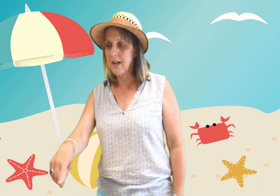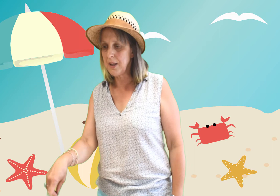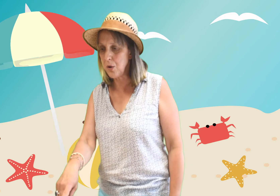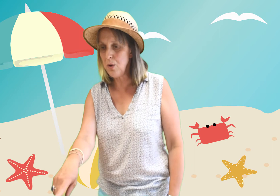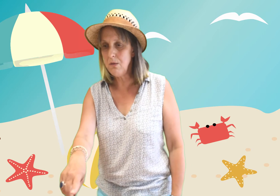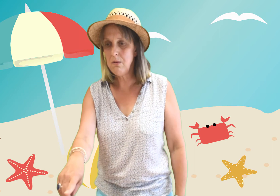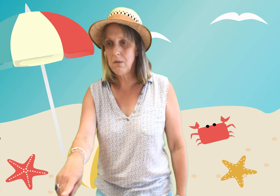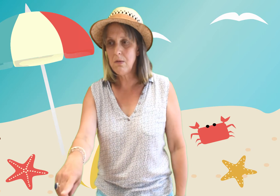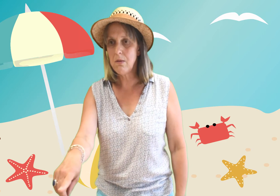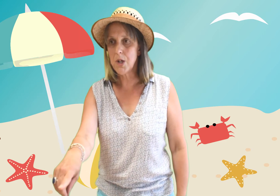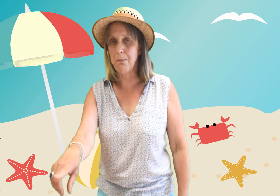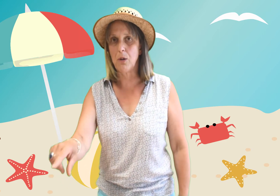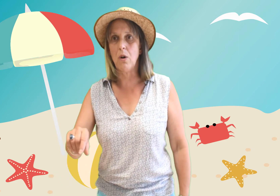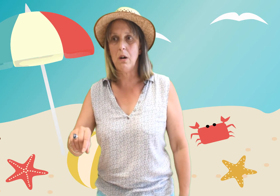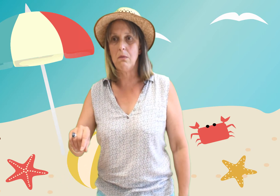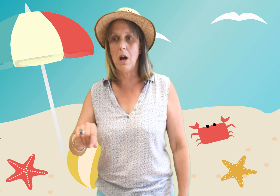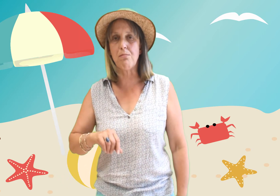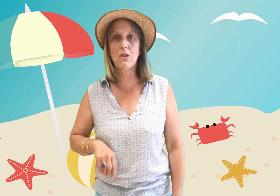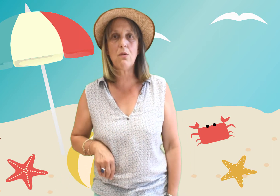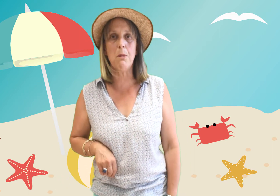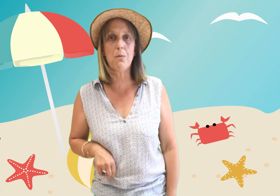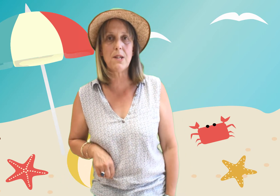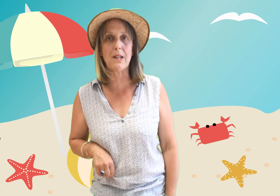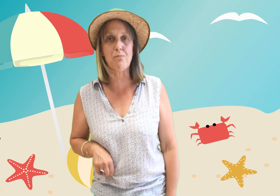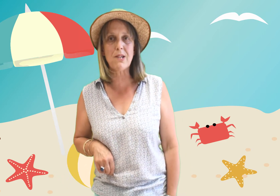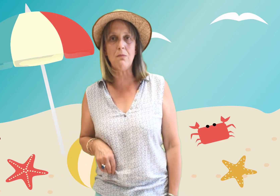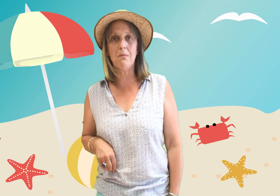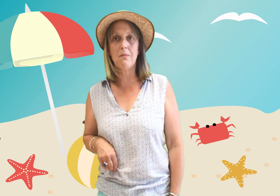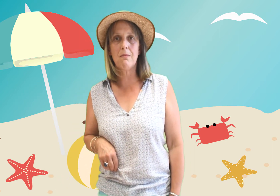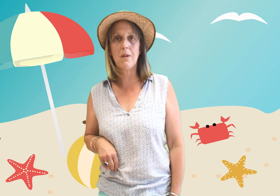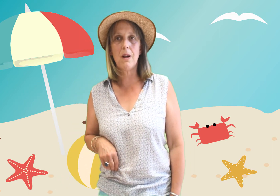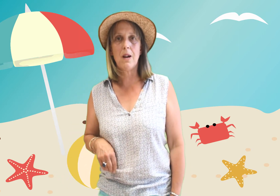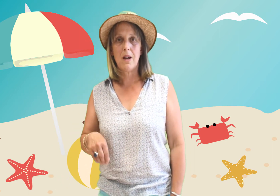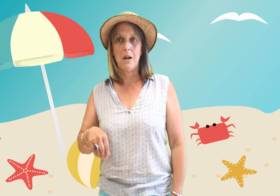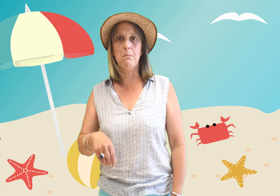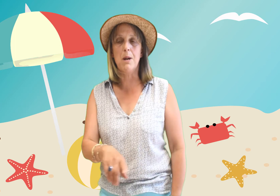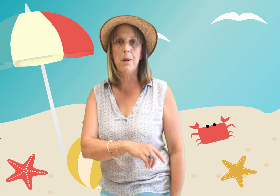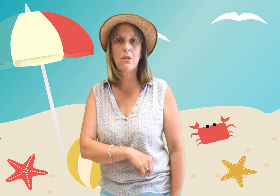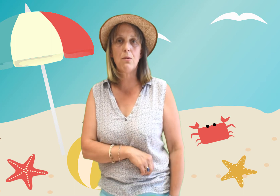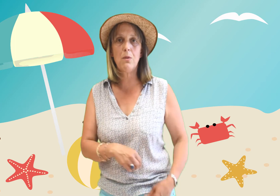là dans l'eau j'aperçois un poisson mais oui c'est un poisson mais bien sûr